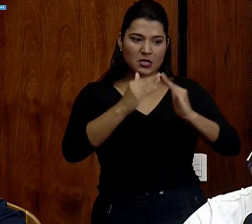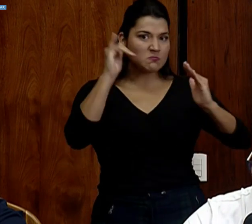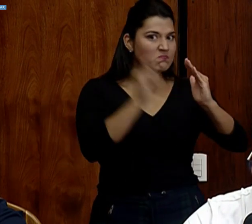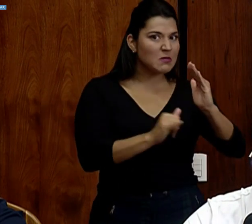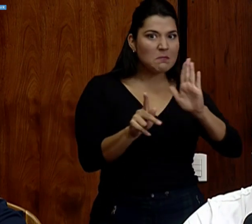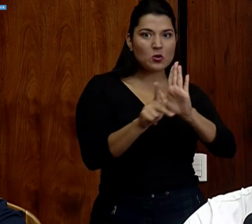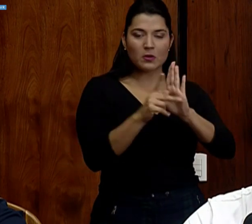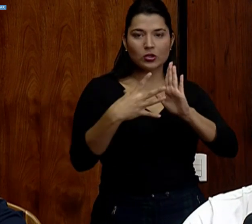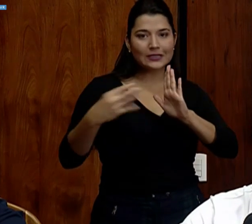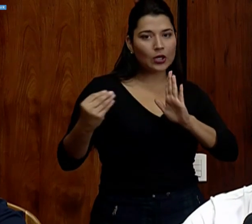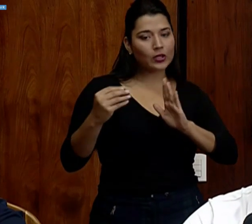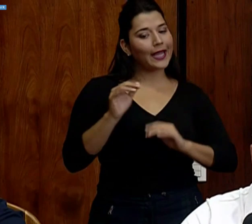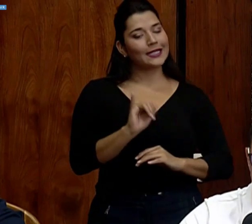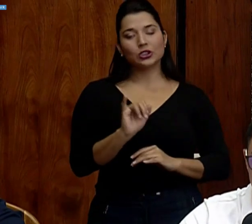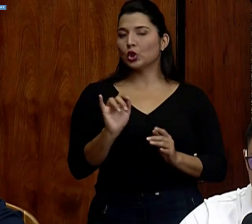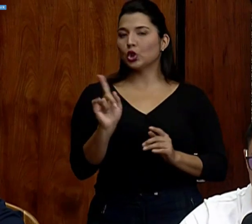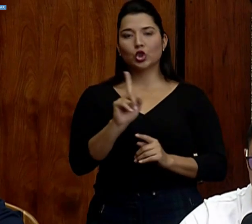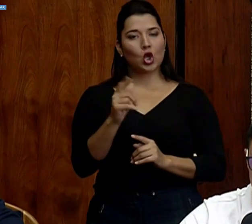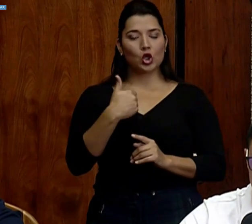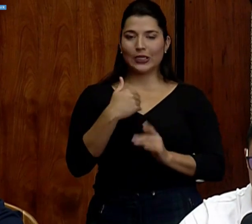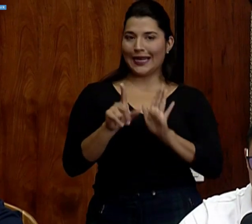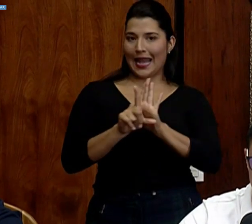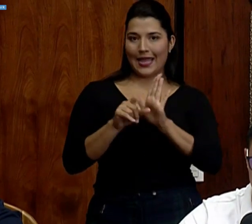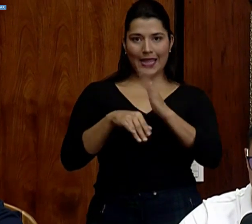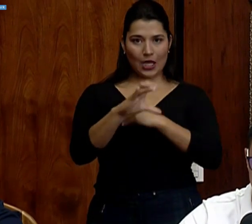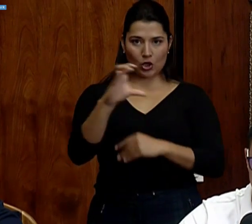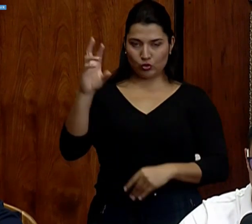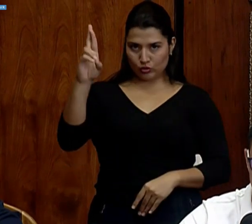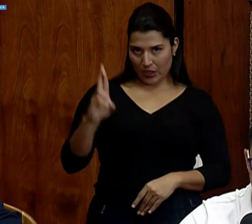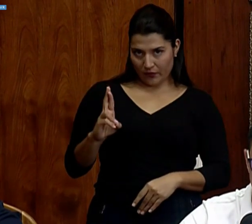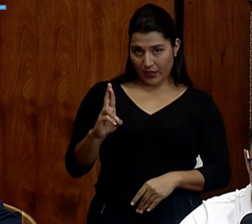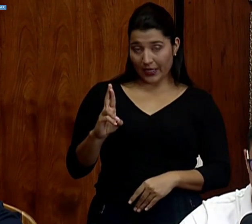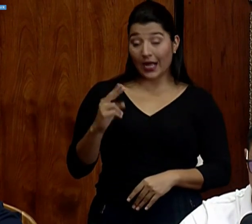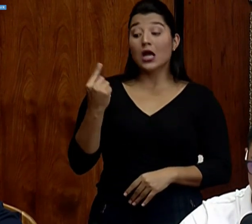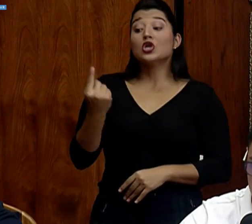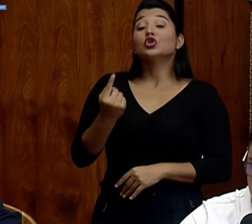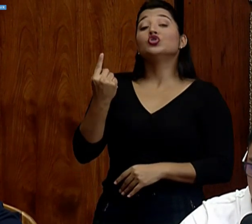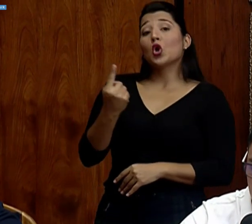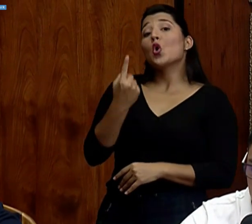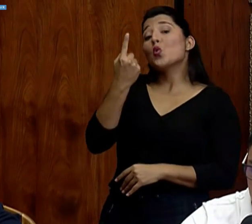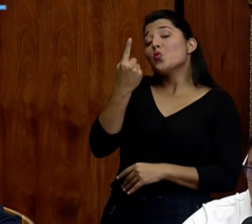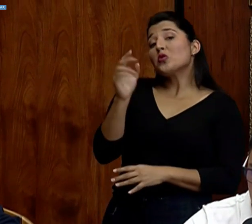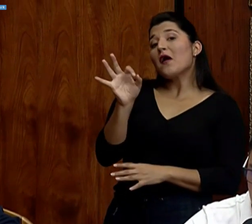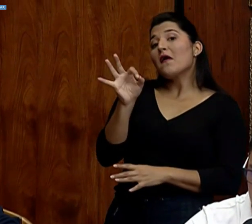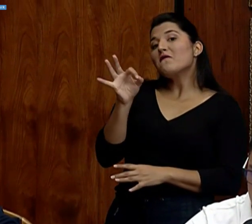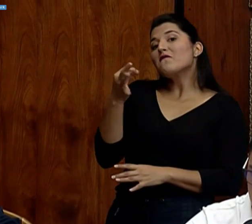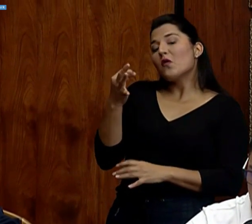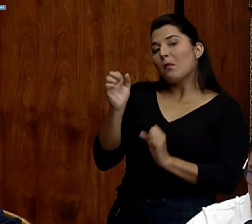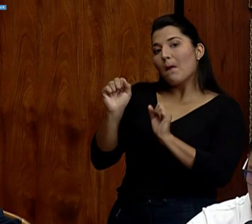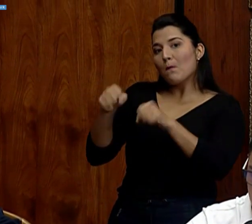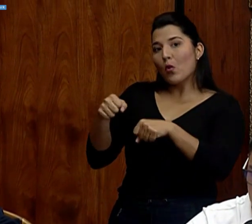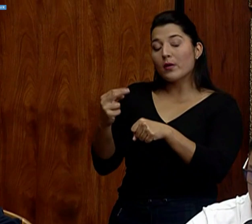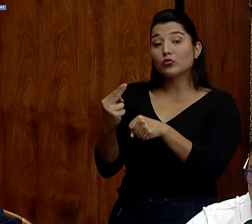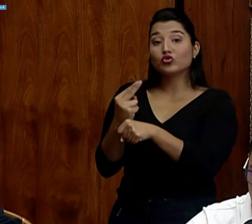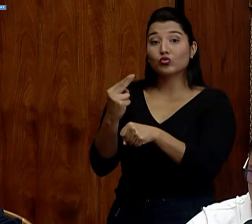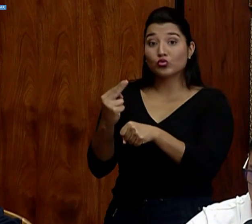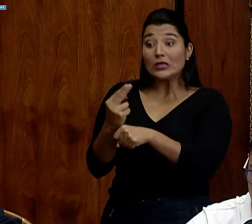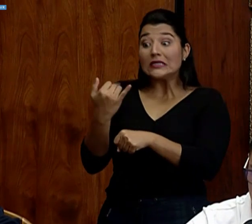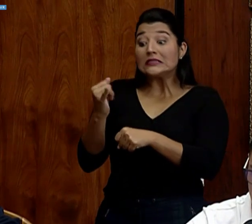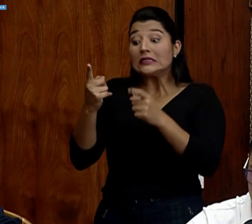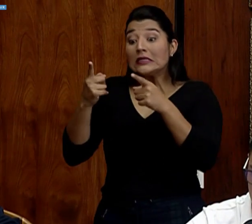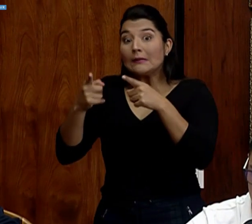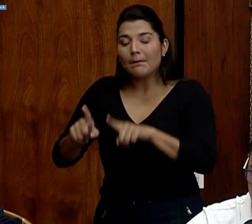bajo estado de emergencia solamente sería una figura que podríamos eventualmente usar en caso de que haya una situación